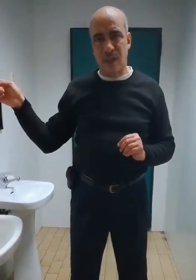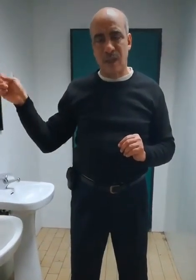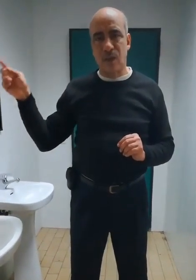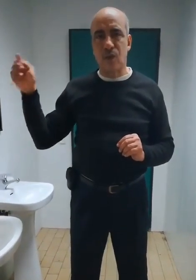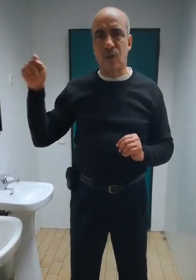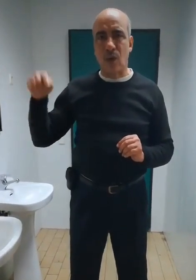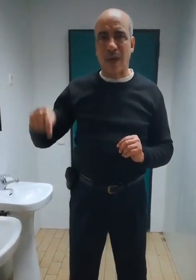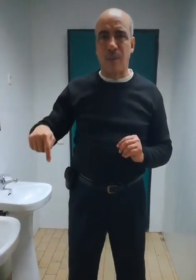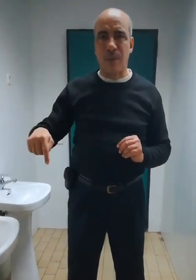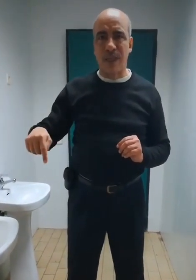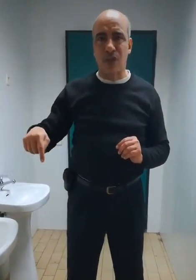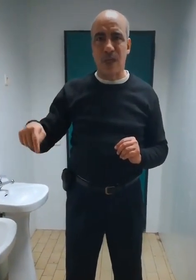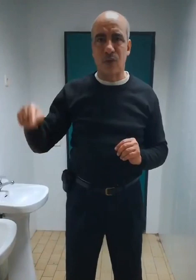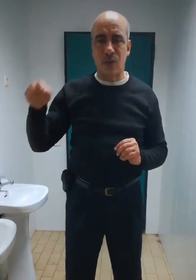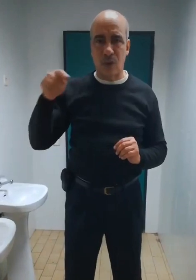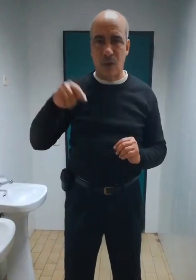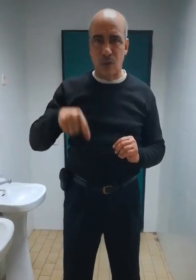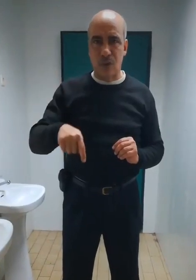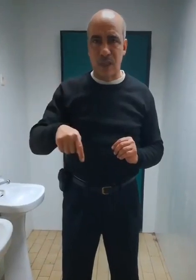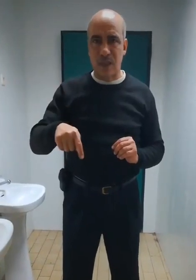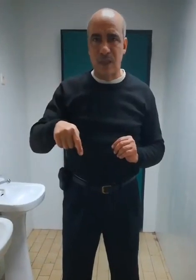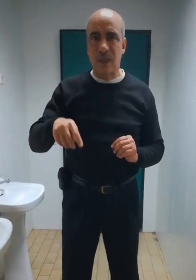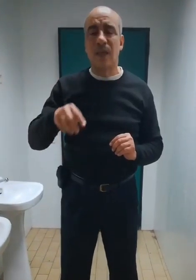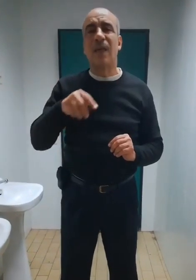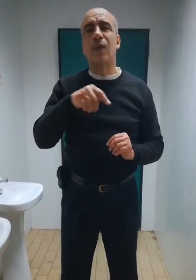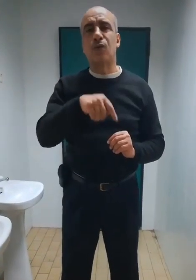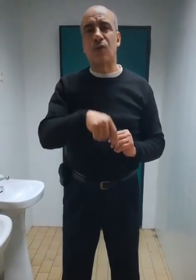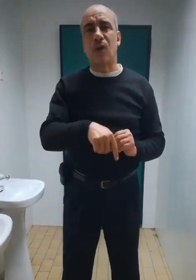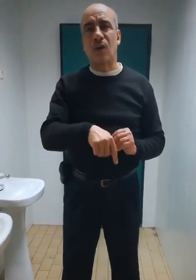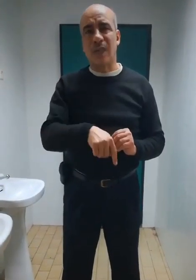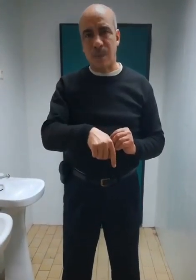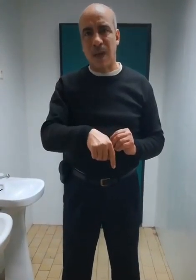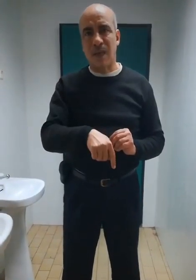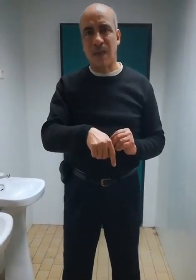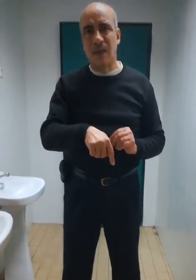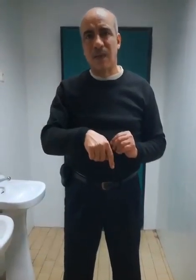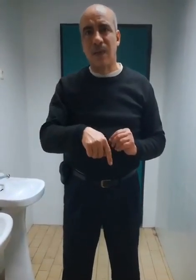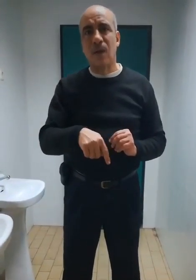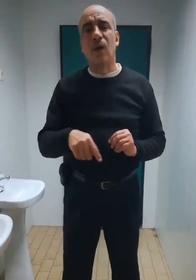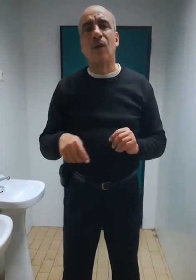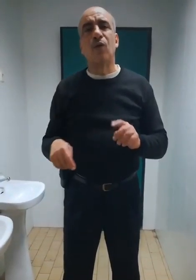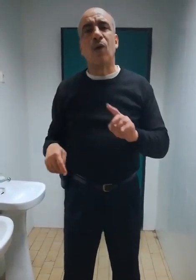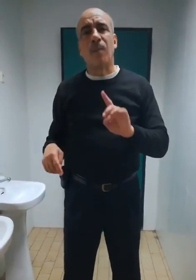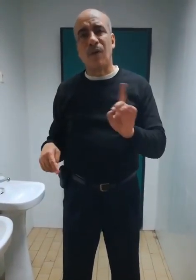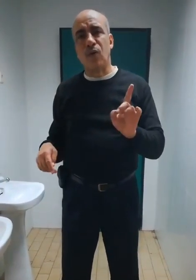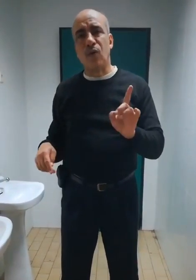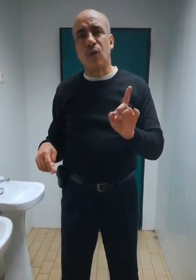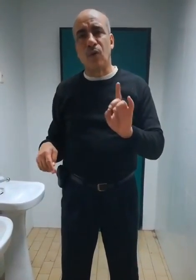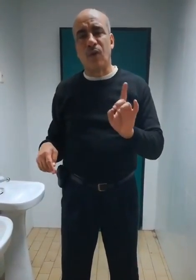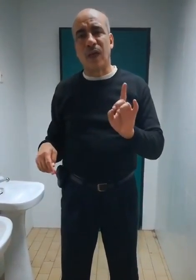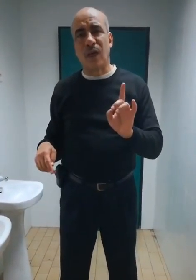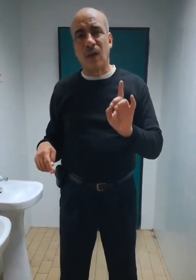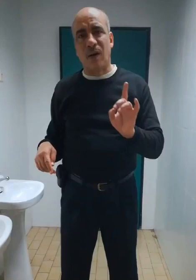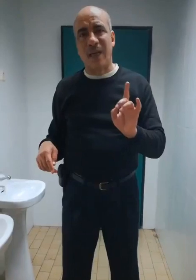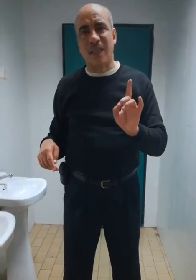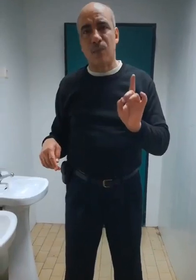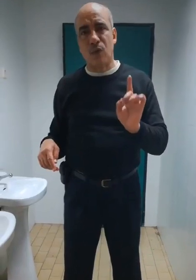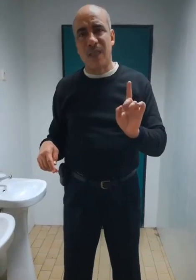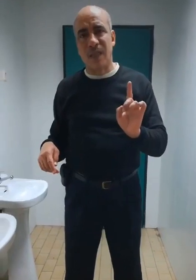jusqu'en République tchèque, jusqu'en Russie et jusqu'en Espagne, n'ont pas voulu ouvrir l'enquête et me dire